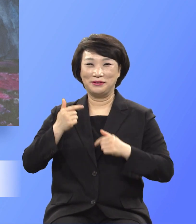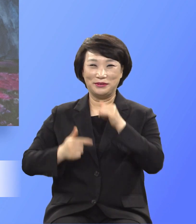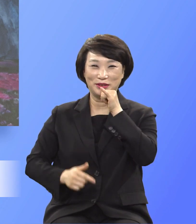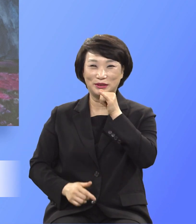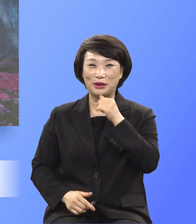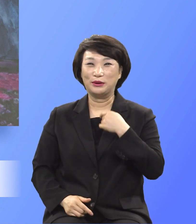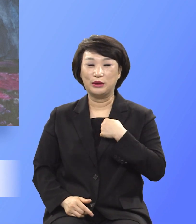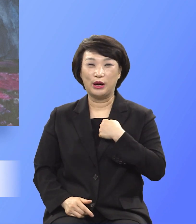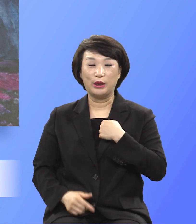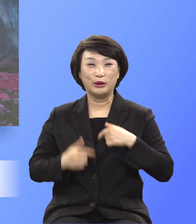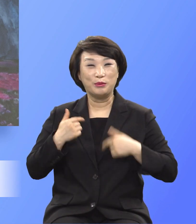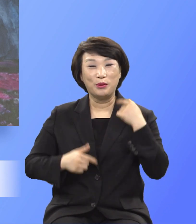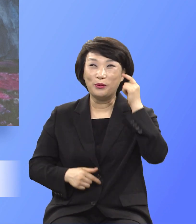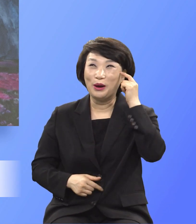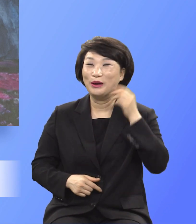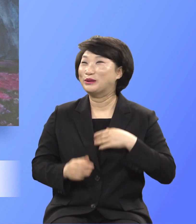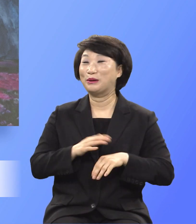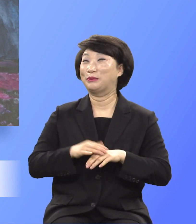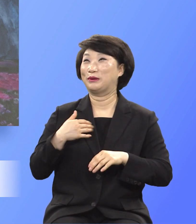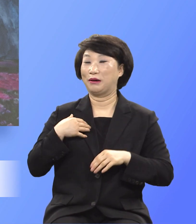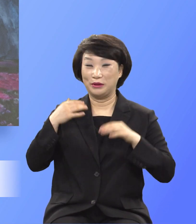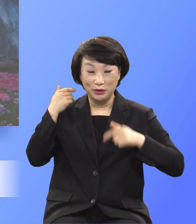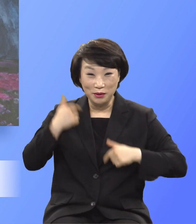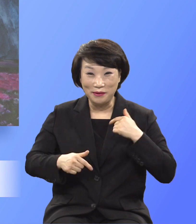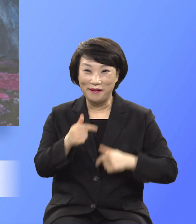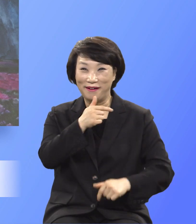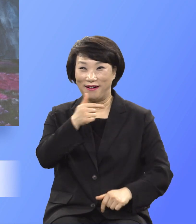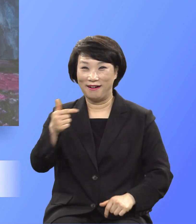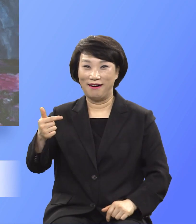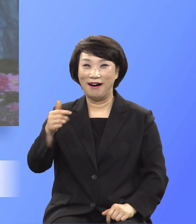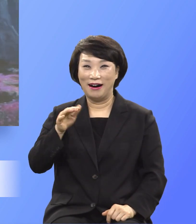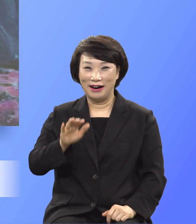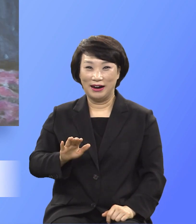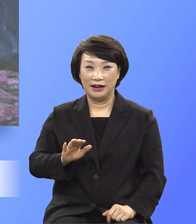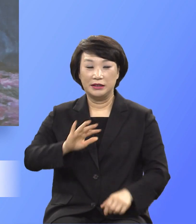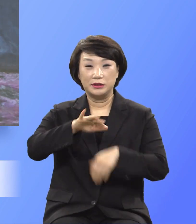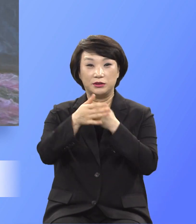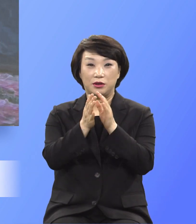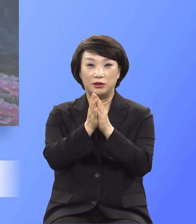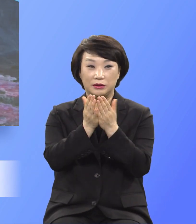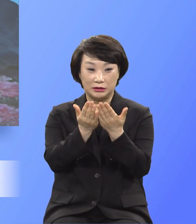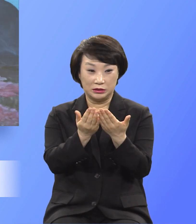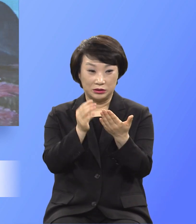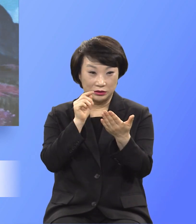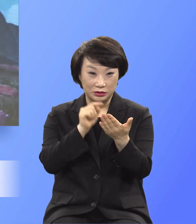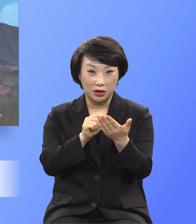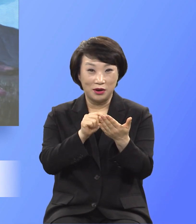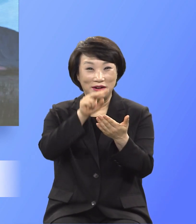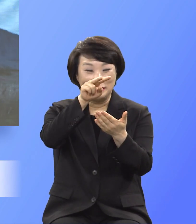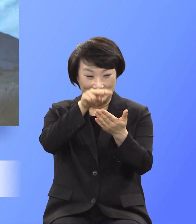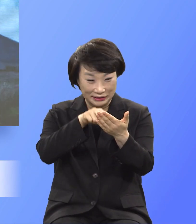때문에 기쁜지는 모르지만 기쁩니다. 그래서 성경을 읽어가는데